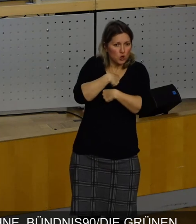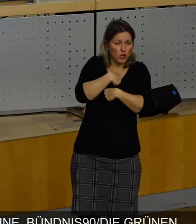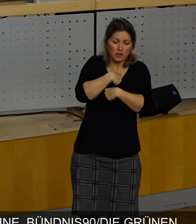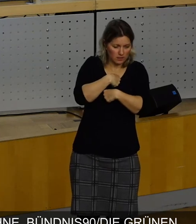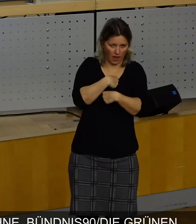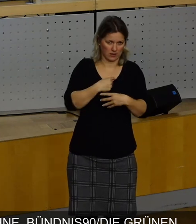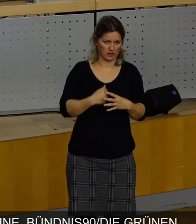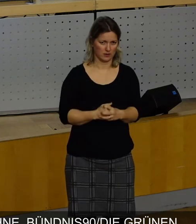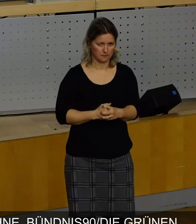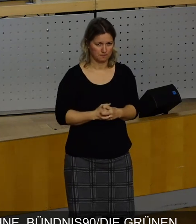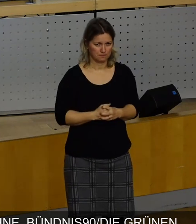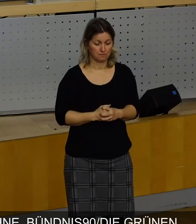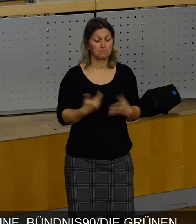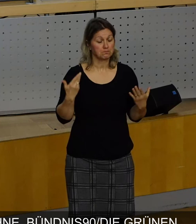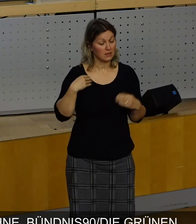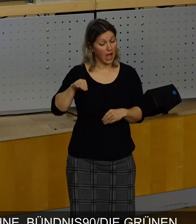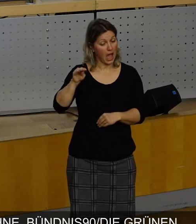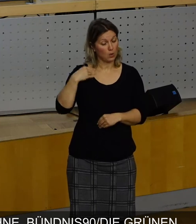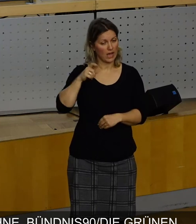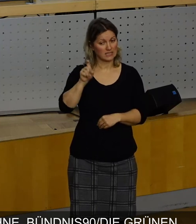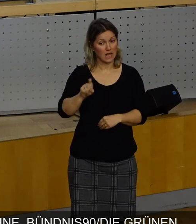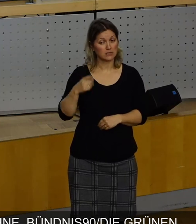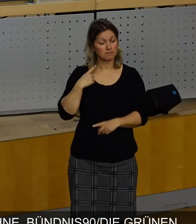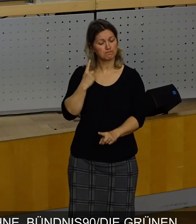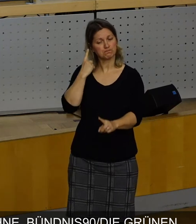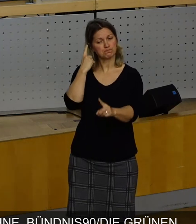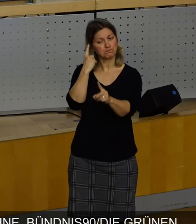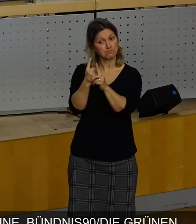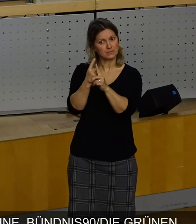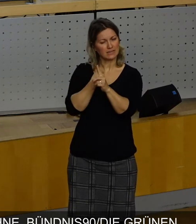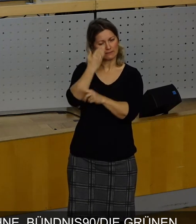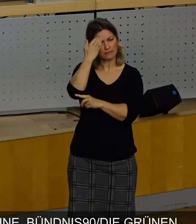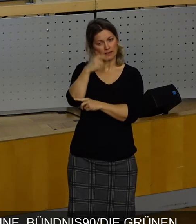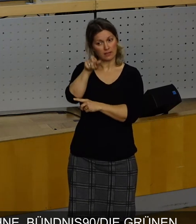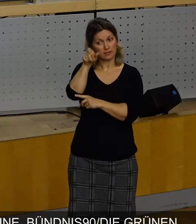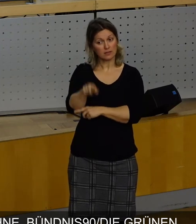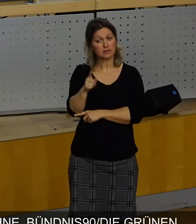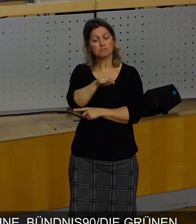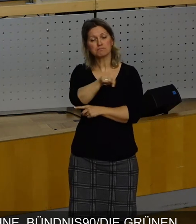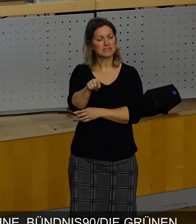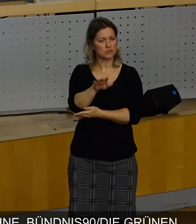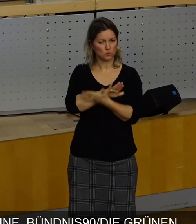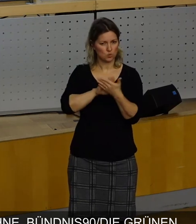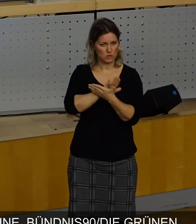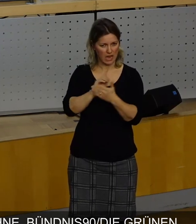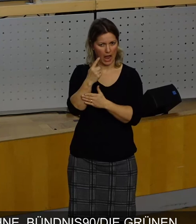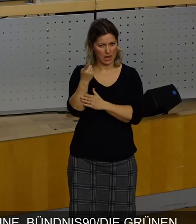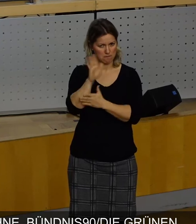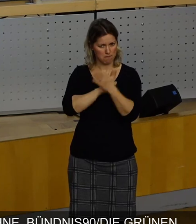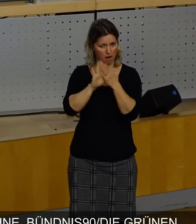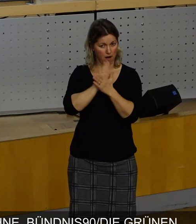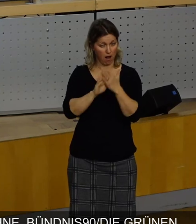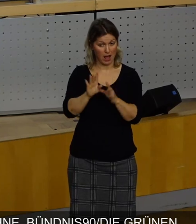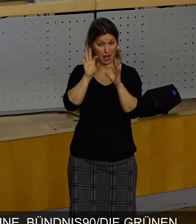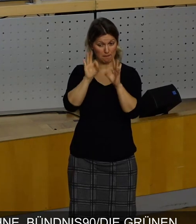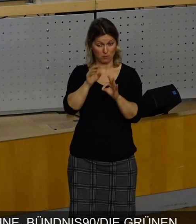Und jetzt sage ich mal, Herr Zasbro, ich habe seit ich Sie kenne, noch niemals von Ihnen gehört, wenn Sie irgendwas